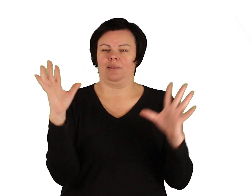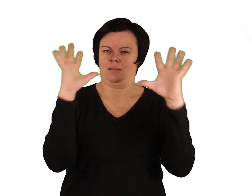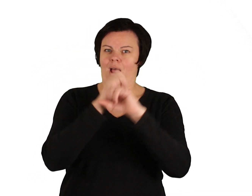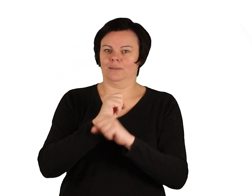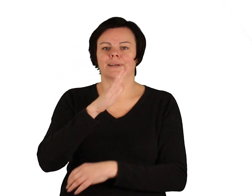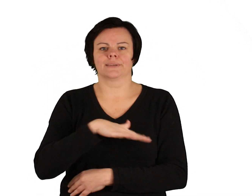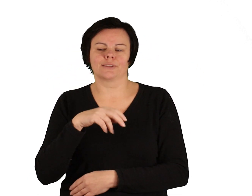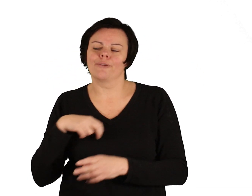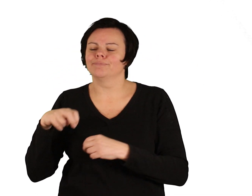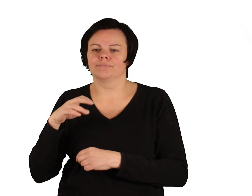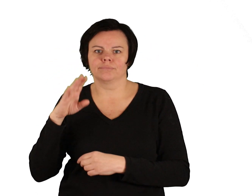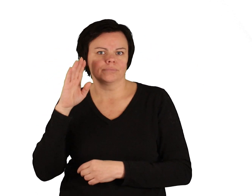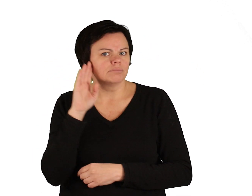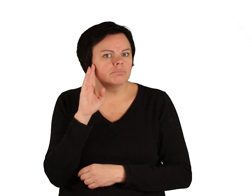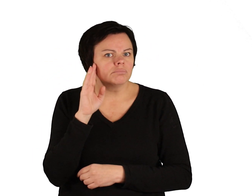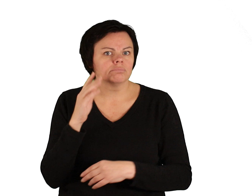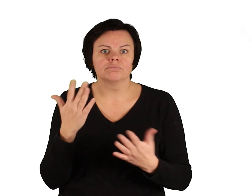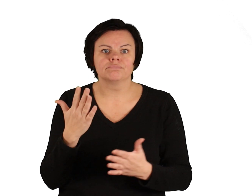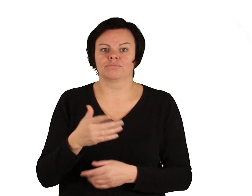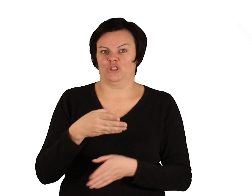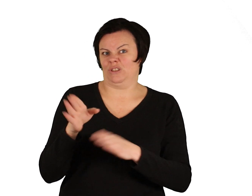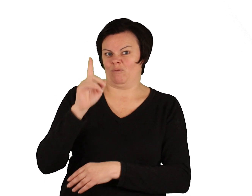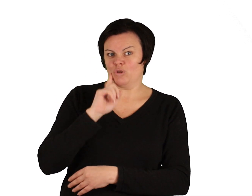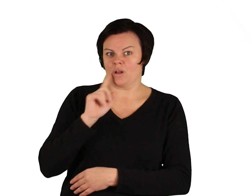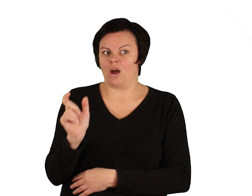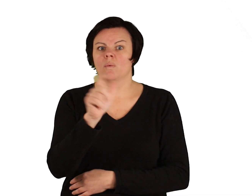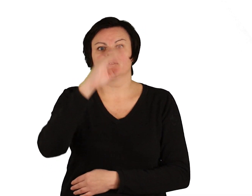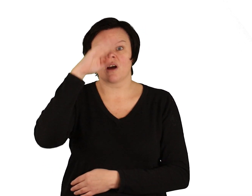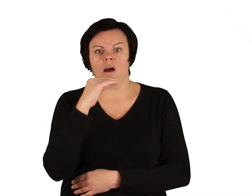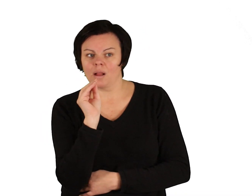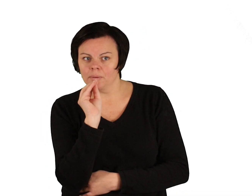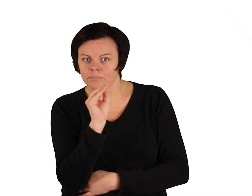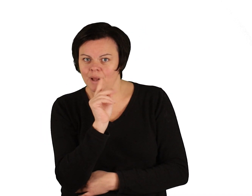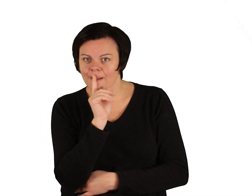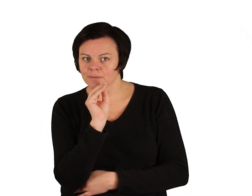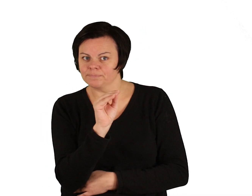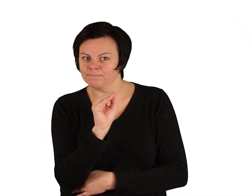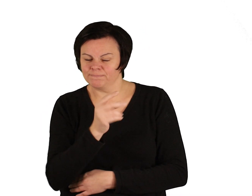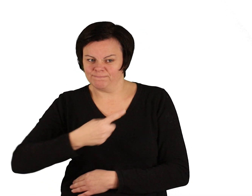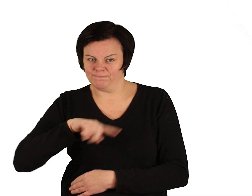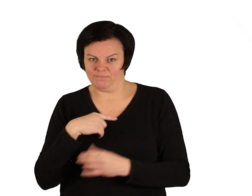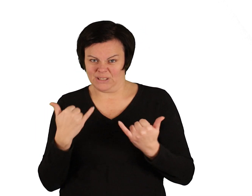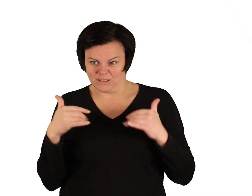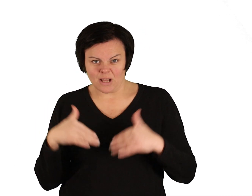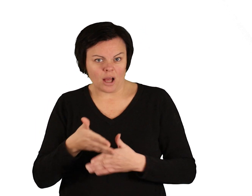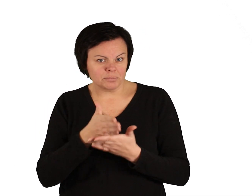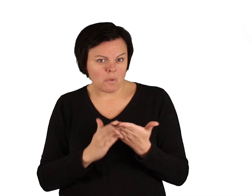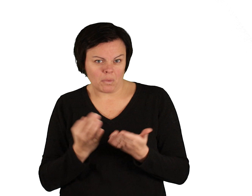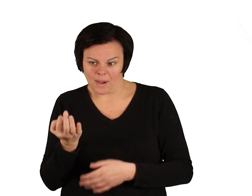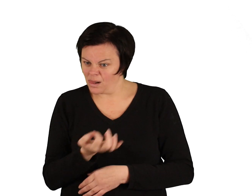Eines Nachts hörten die Kinder die Stiefmutter zum Vater leise sagen, wir haben kaum noch Brot zu essen,